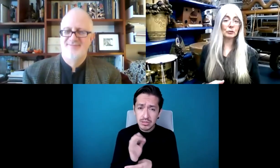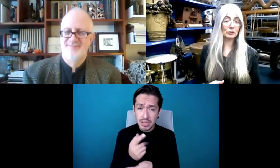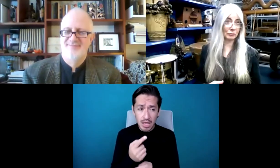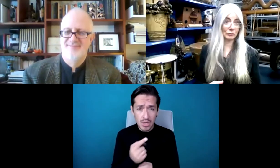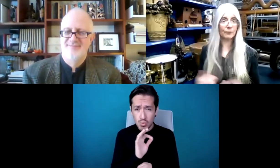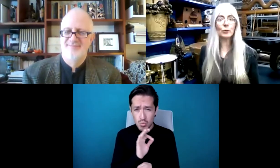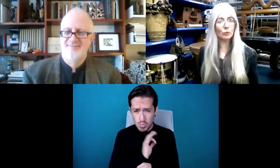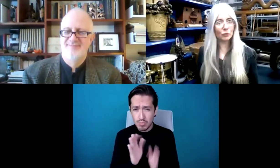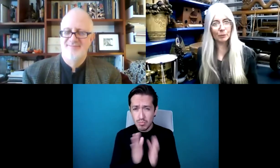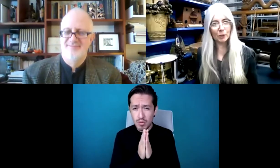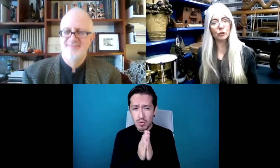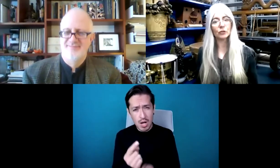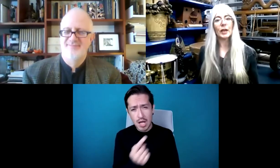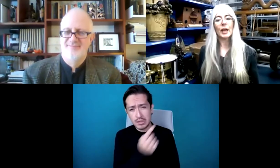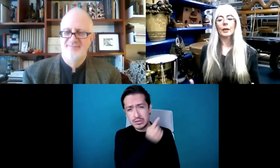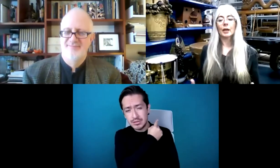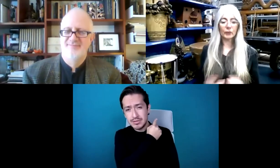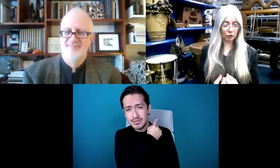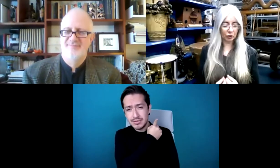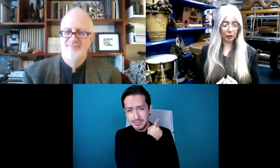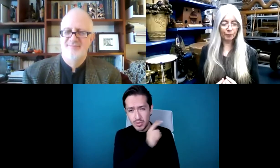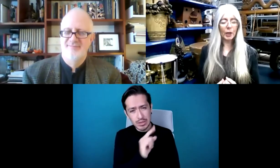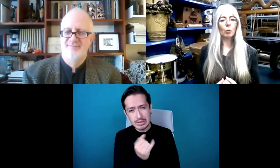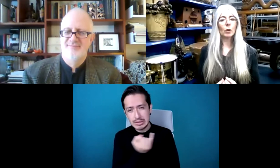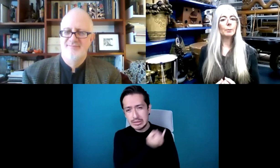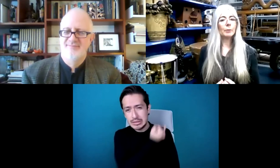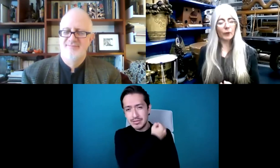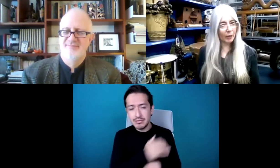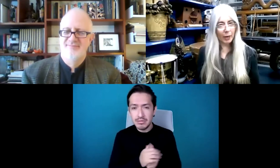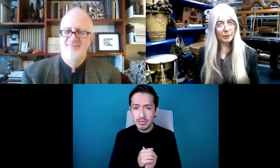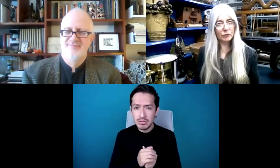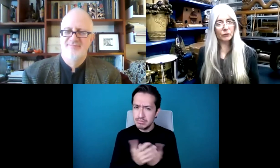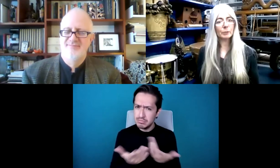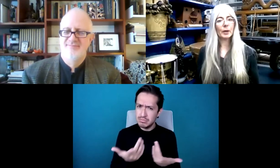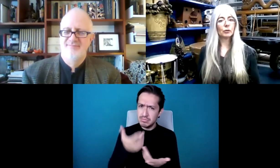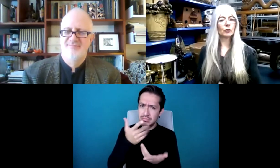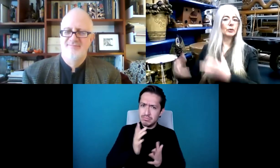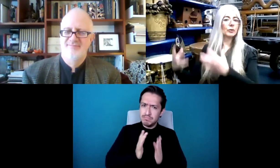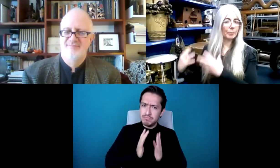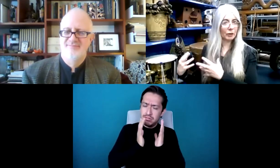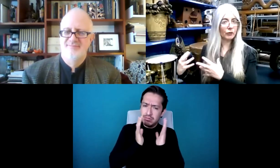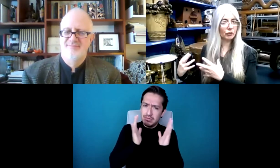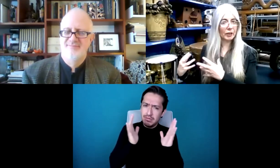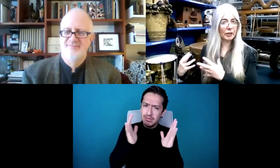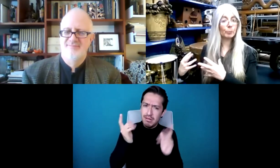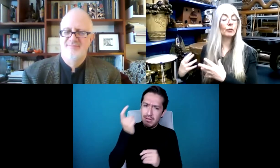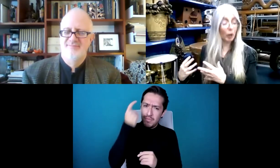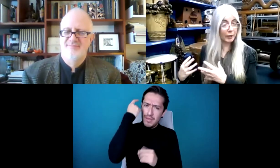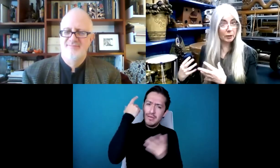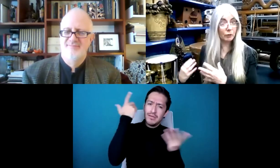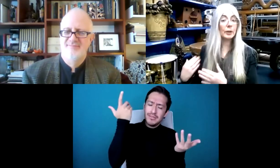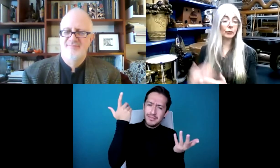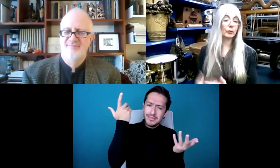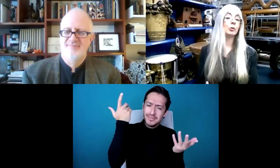trasera del escenario? Y quedé tan sorprendida y confundida y le dije, con todo gusto lo puedo